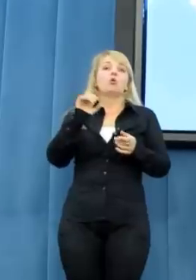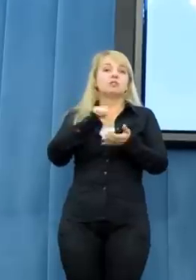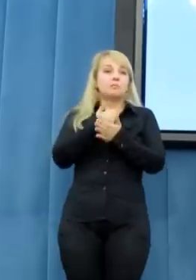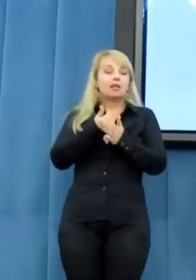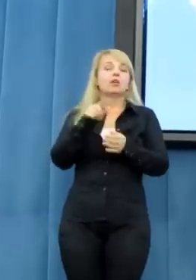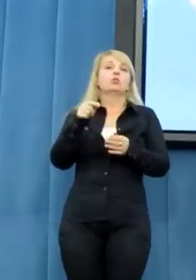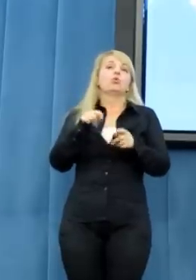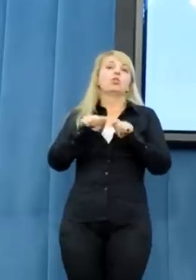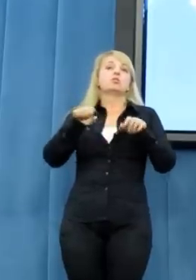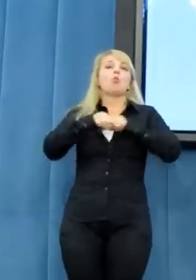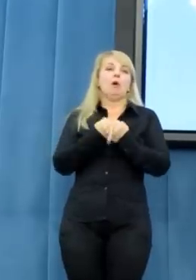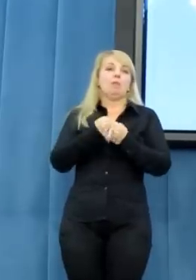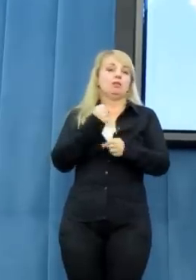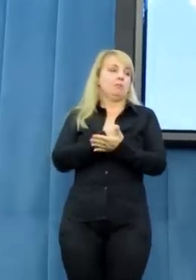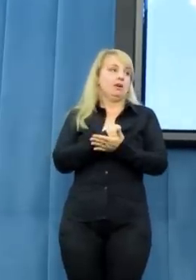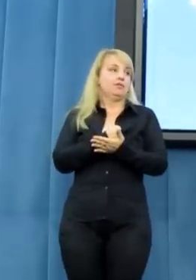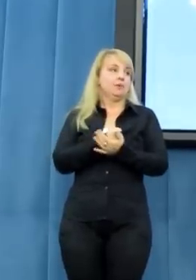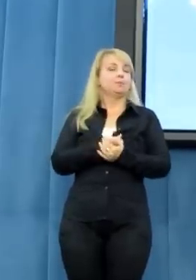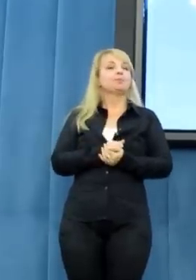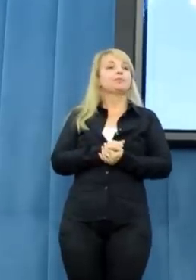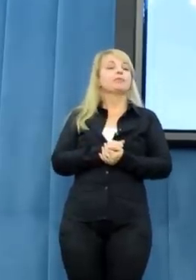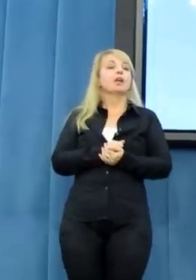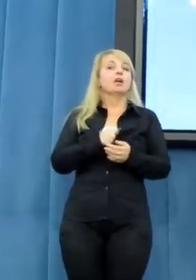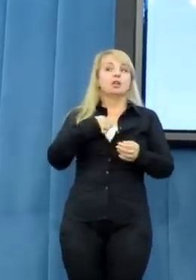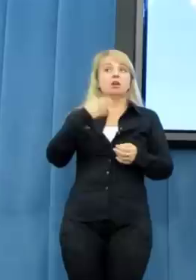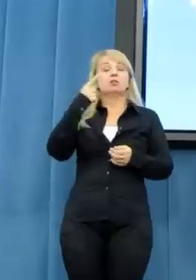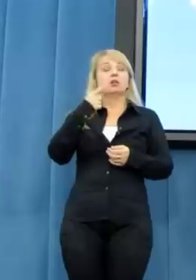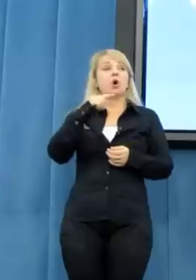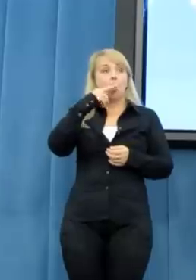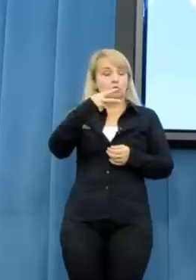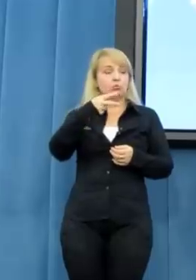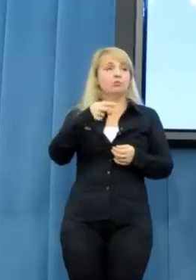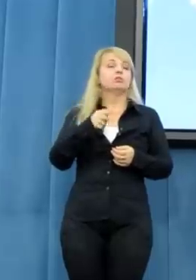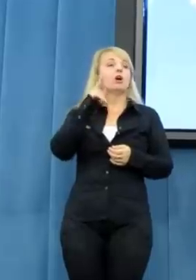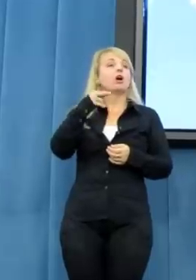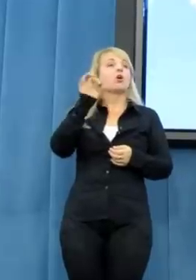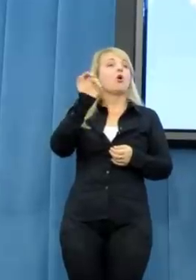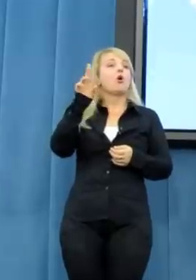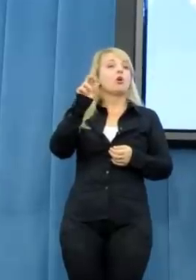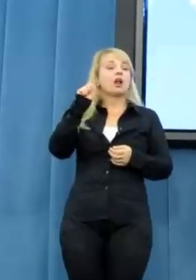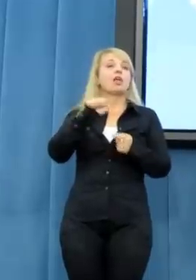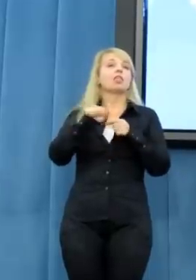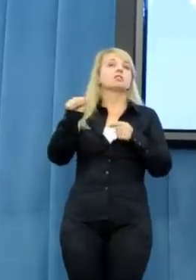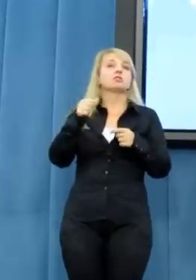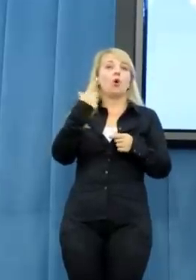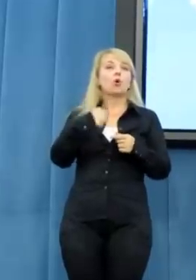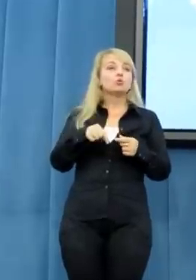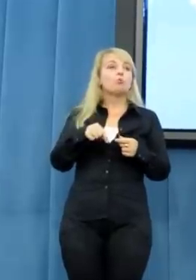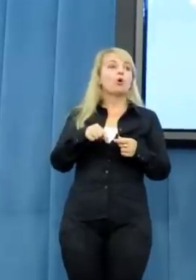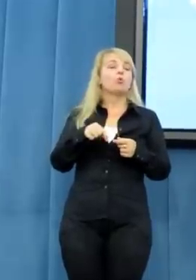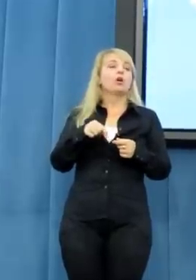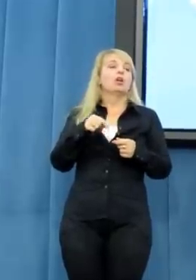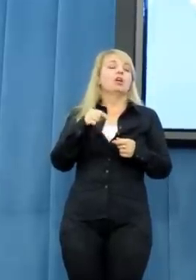Po pierwsze, że KORZE jest osobą szczególną, to chyba co do tego nie ma najmniejszej wątpliwości. Jest to